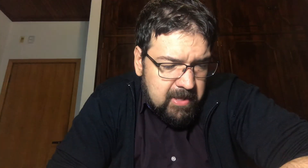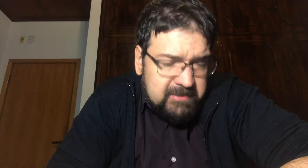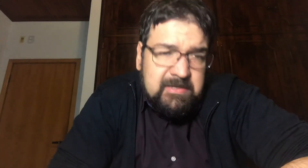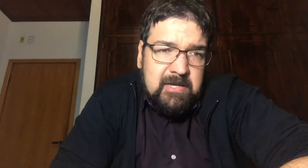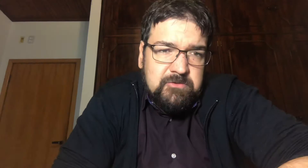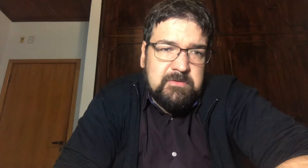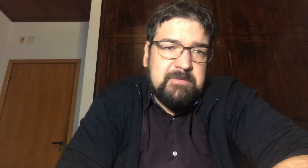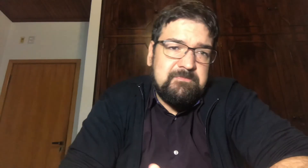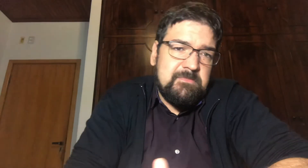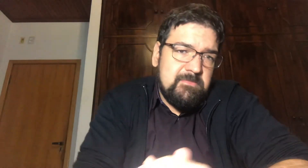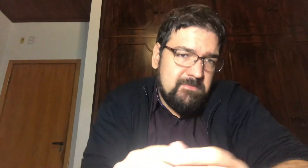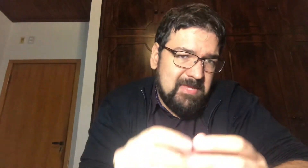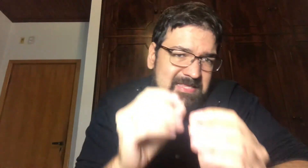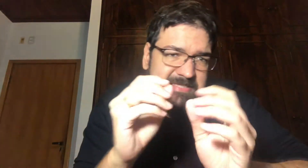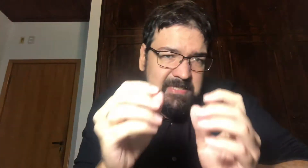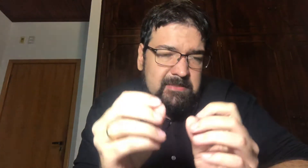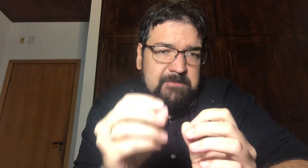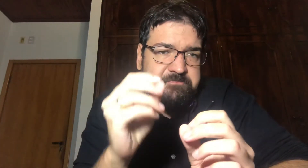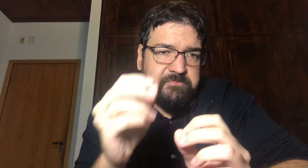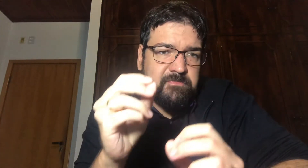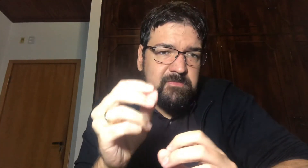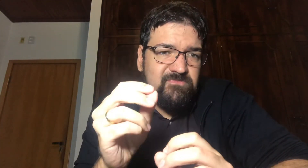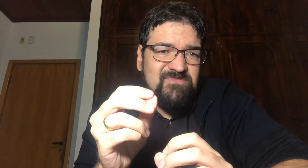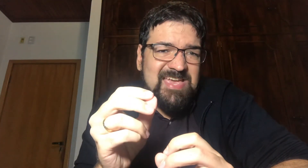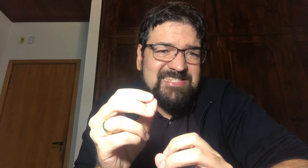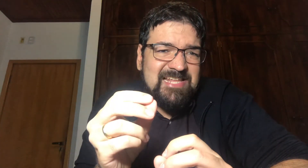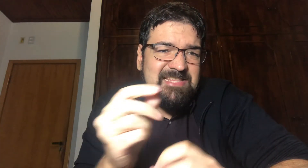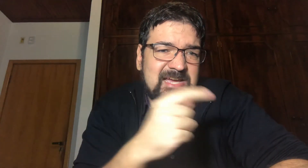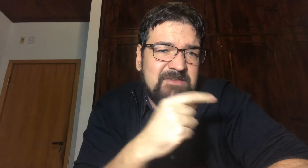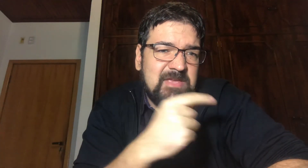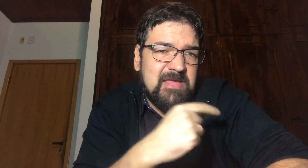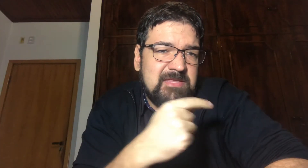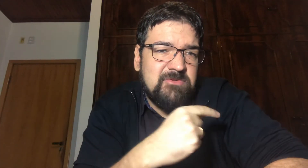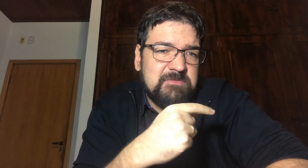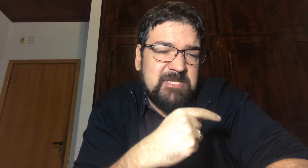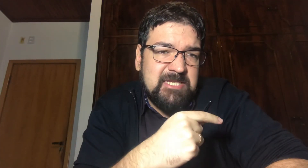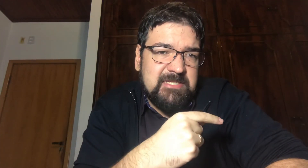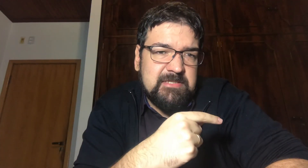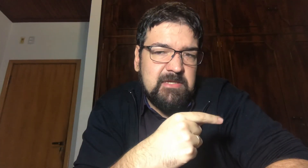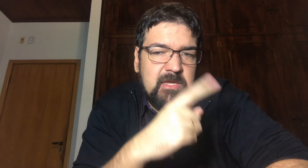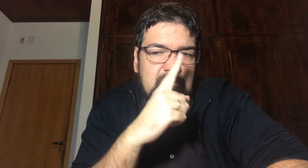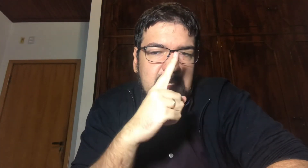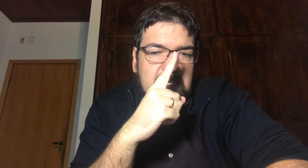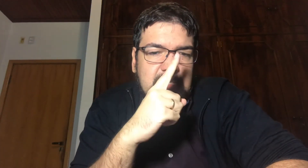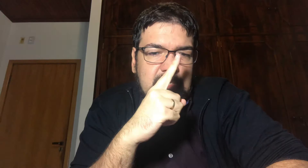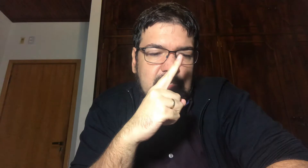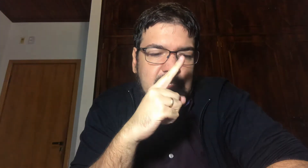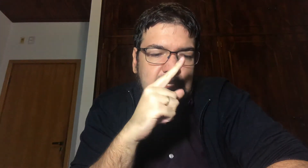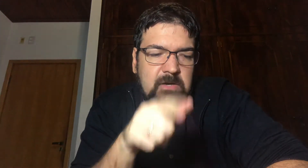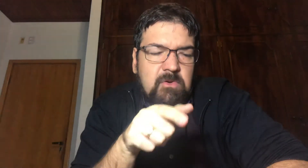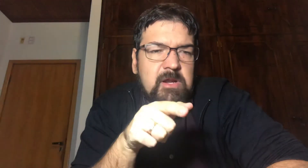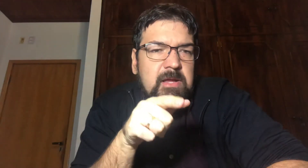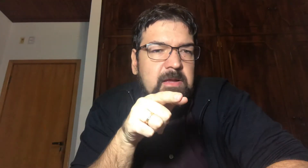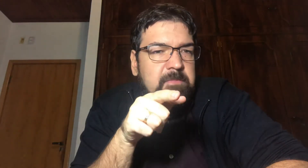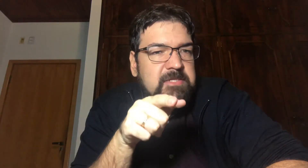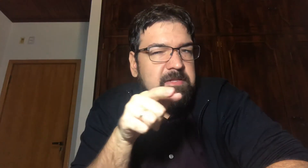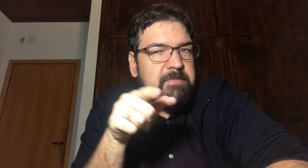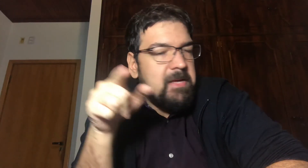Alex Castro Ele cita Essa LTA Que vem lá De 2015 Que agora É capaz de pegar